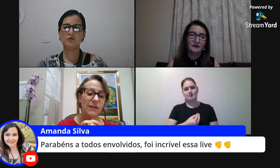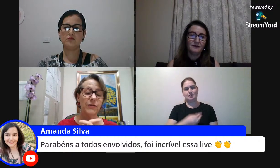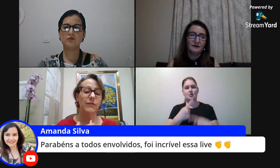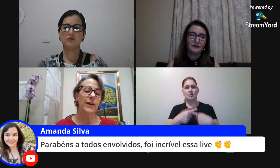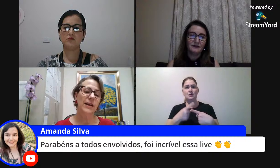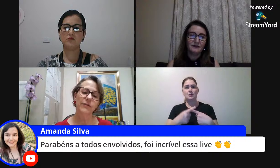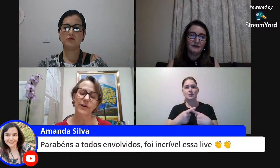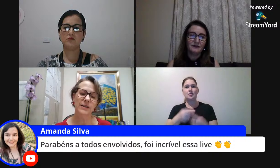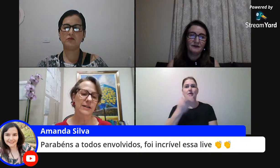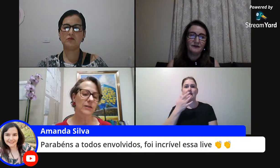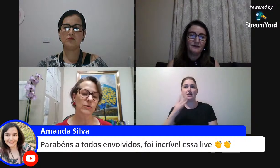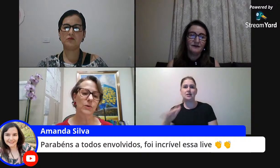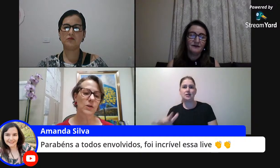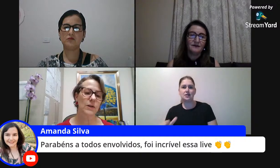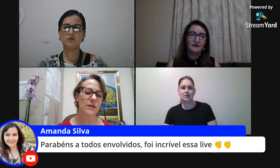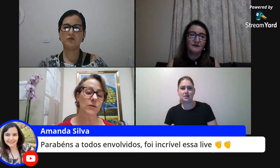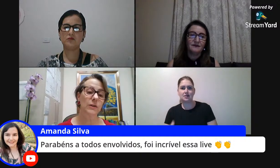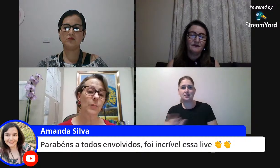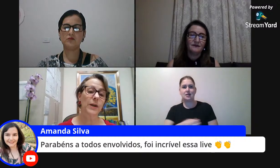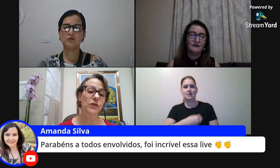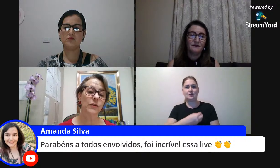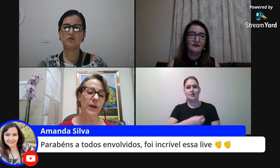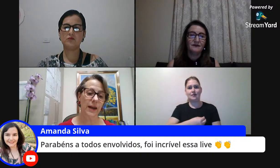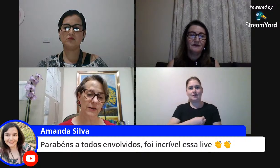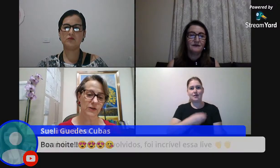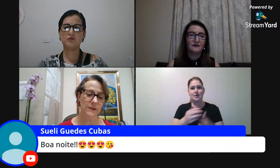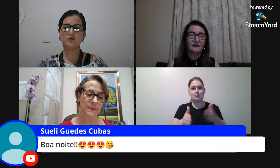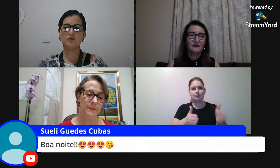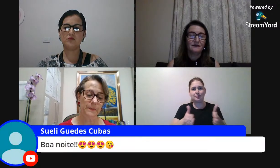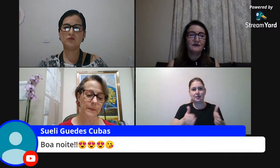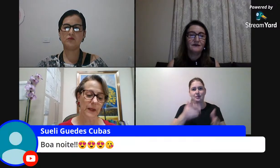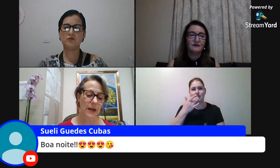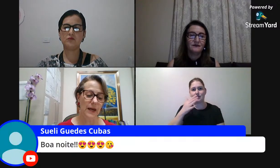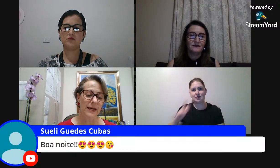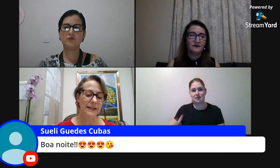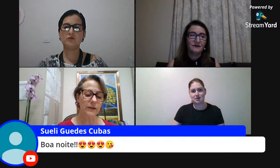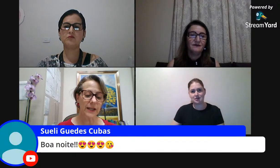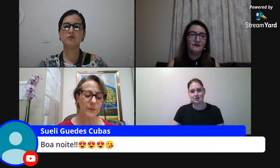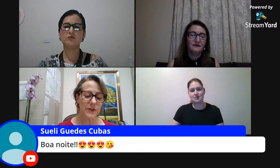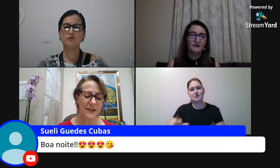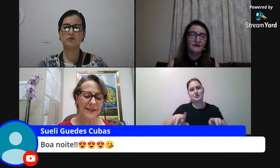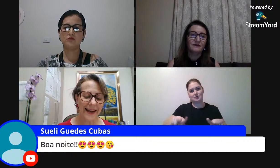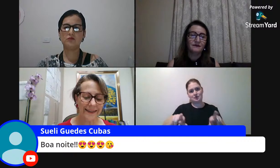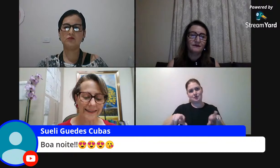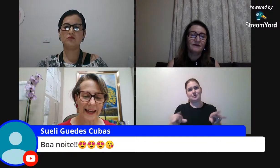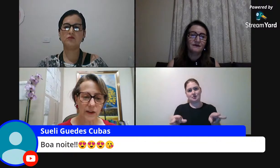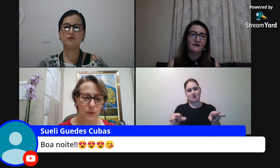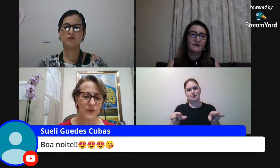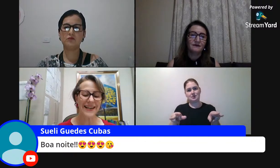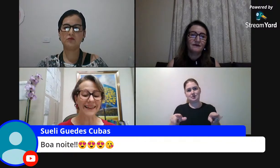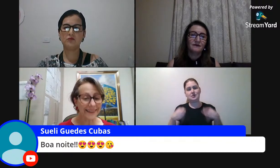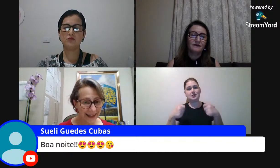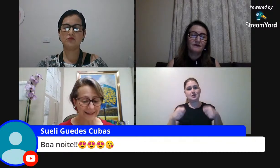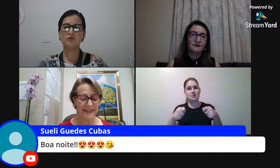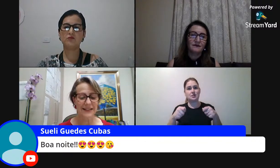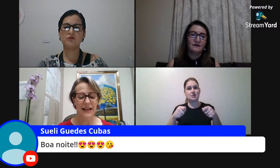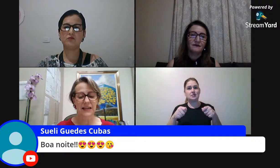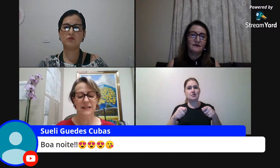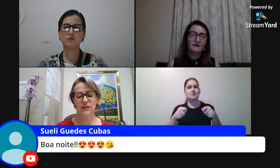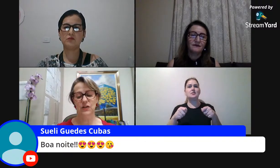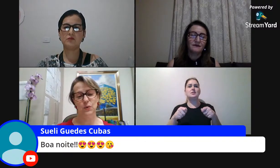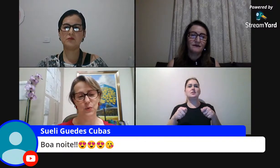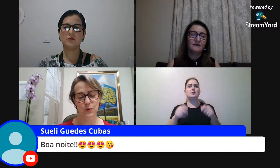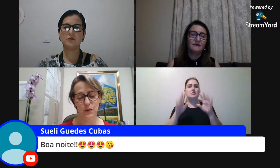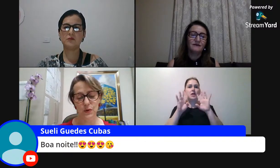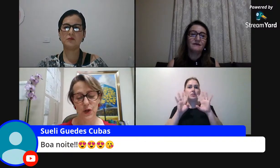e viver a infância são duas coisas totalmente diferentes então temos que estar atentos e atentas